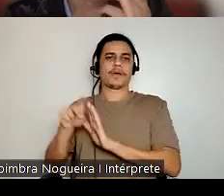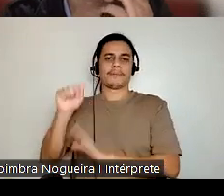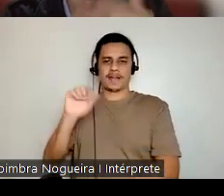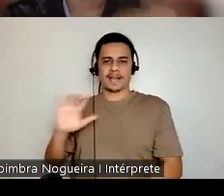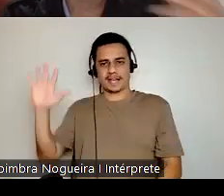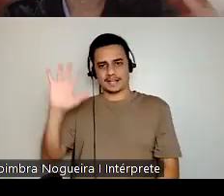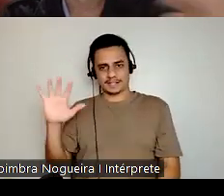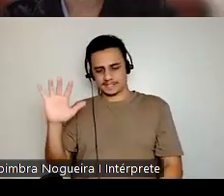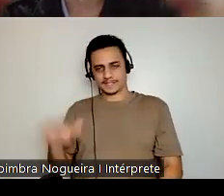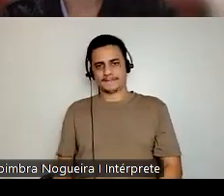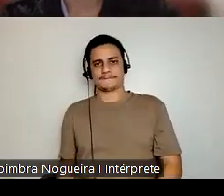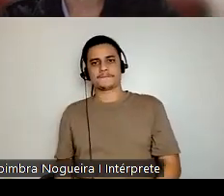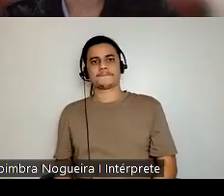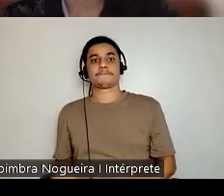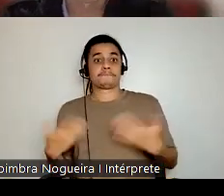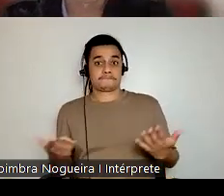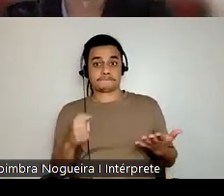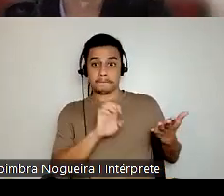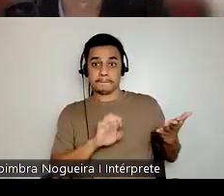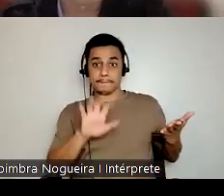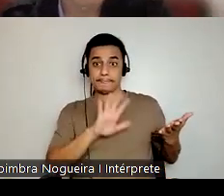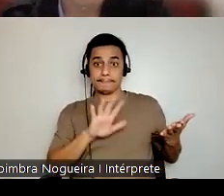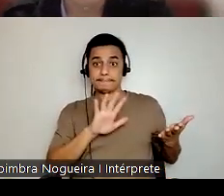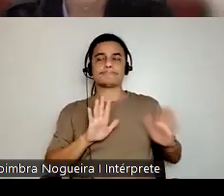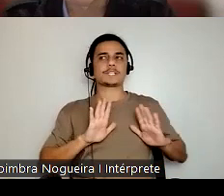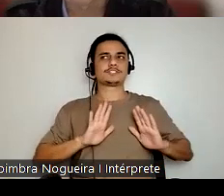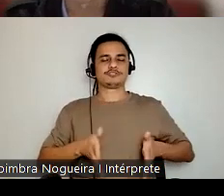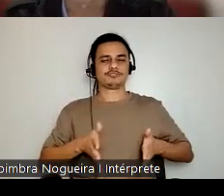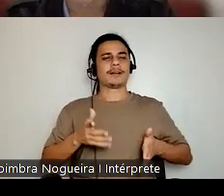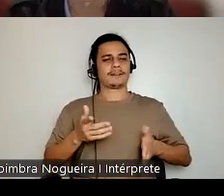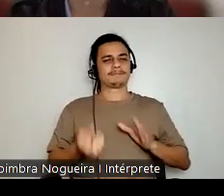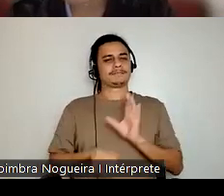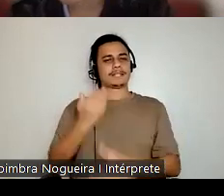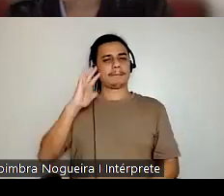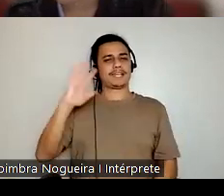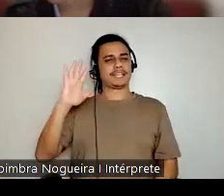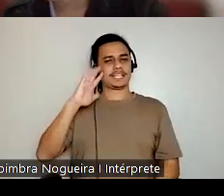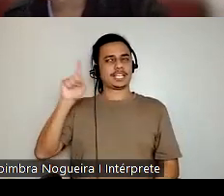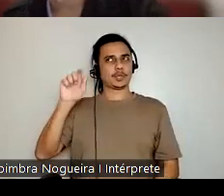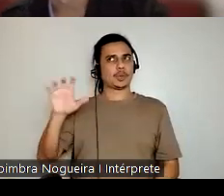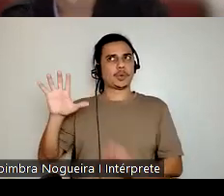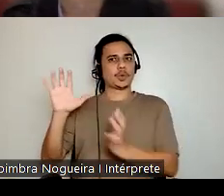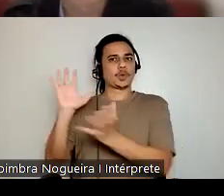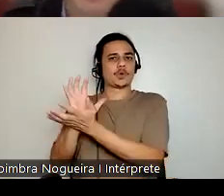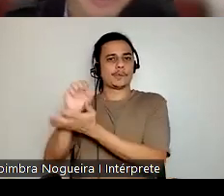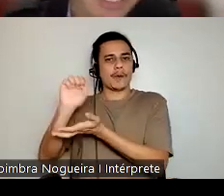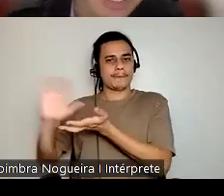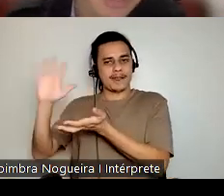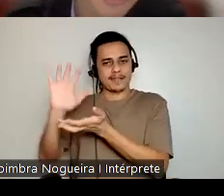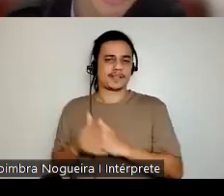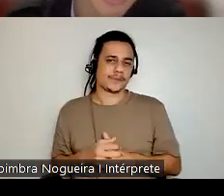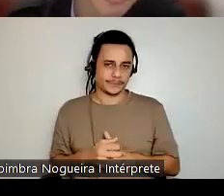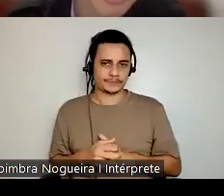Então, a Europa desenvolveu essa teoria do Perigo Amarelo. Na verdade, antes mesmo do